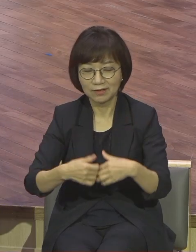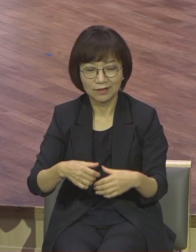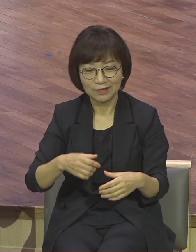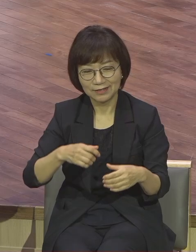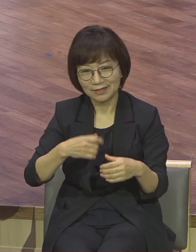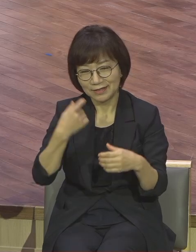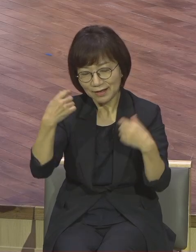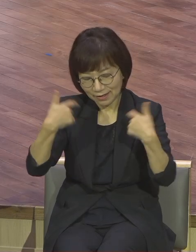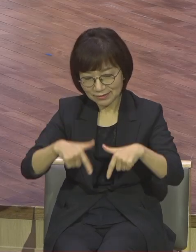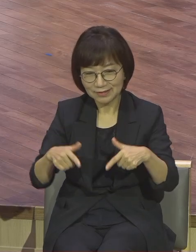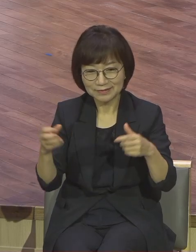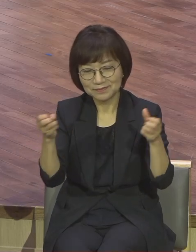그랬어요